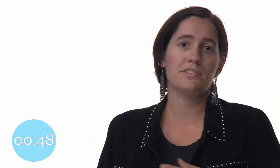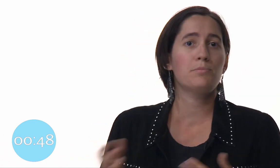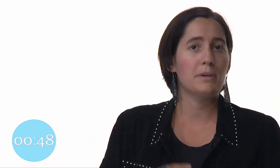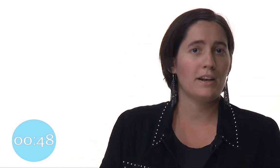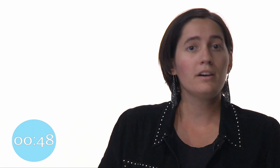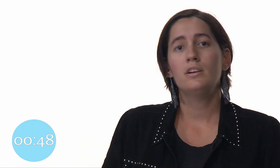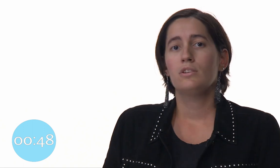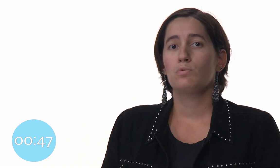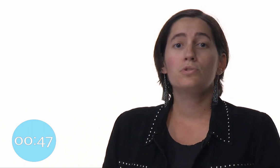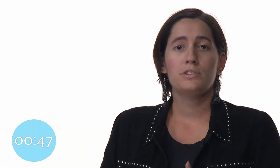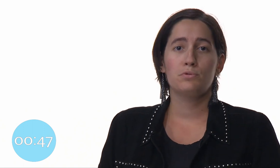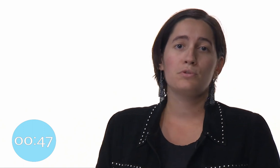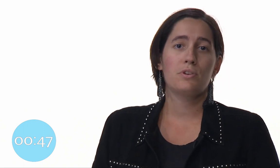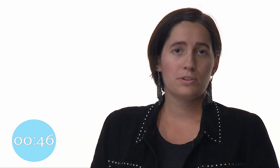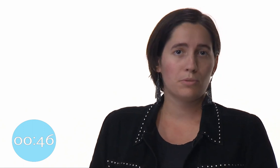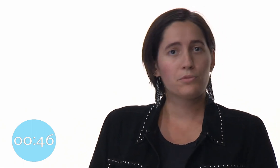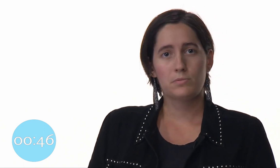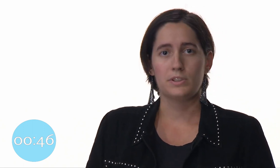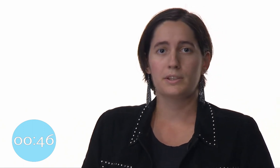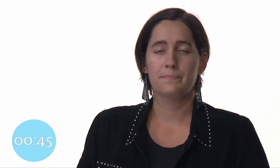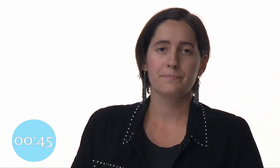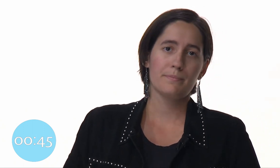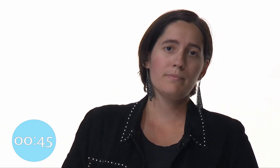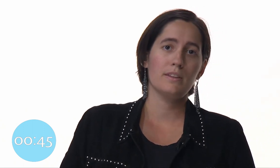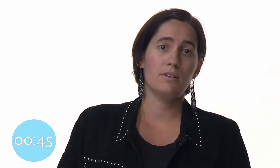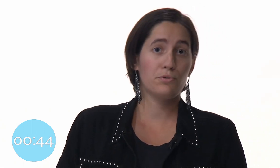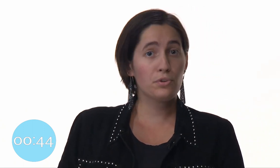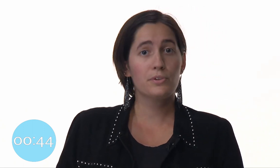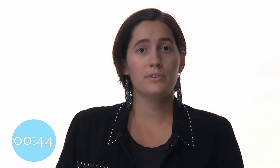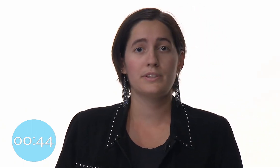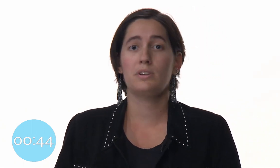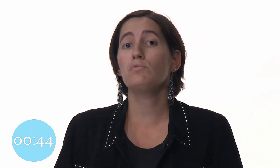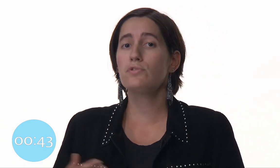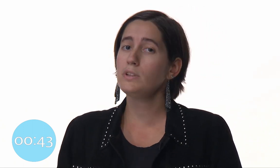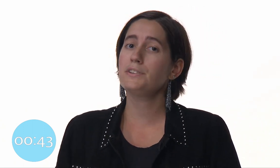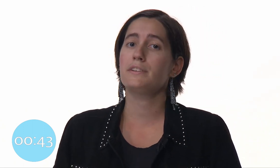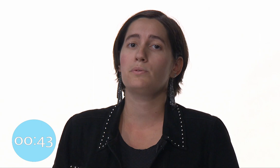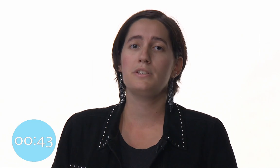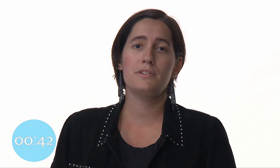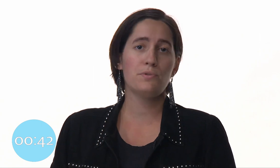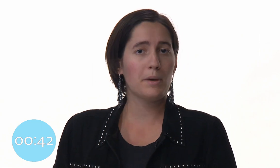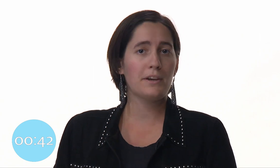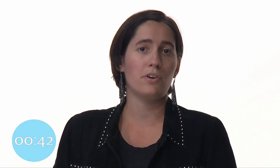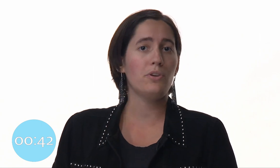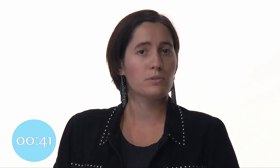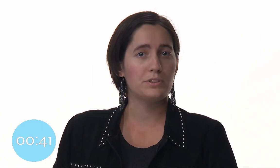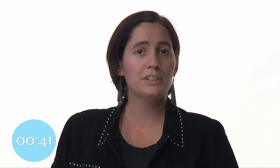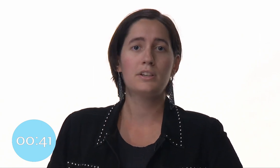types de matelas ou dans des studios d'enregistrement de musique. Le truc, c'est que les mousses solides qui étaient utilisées jusqu'à présent en acoustique